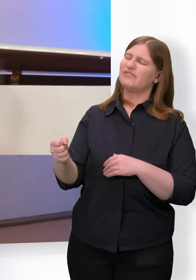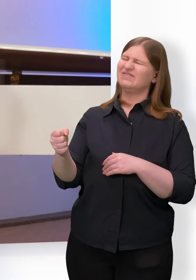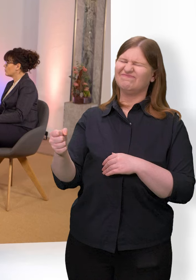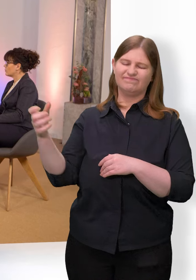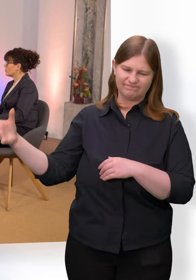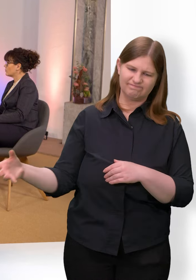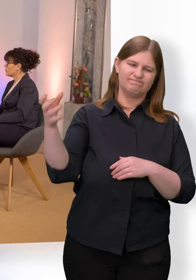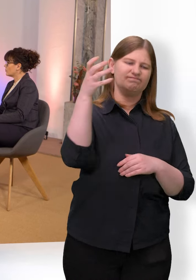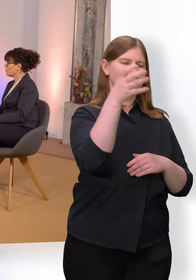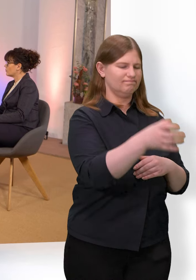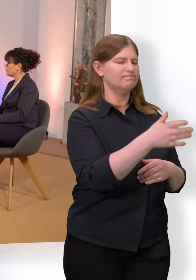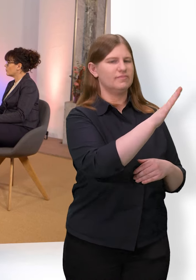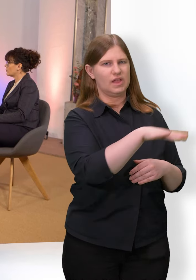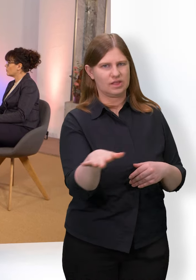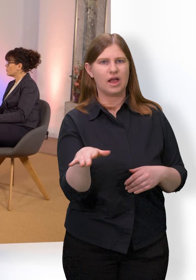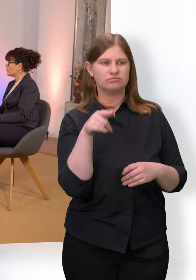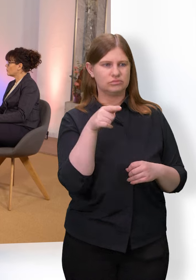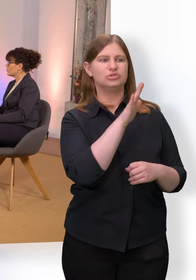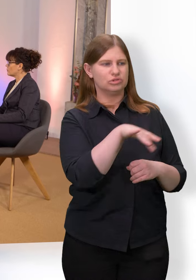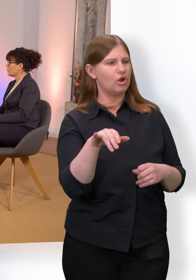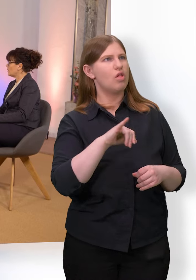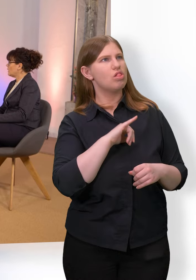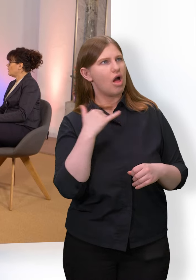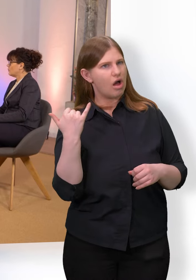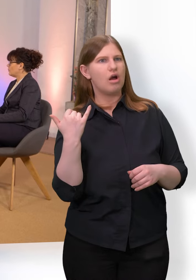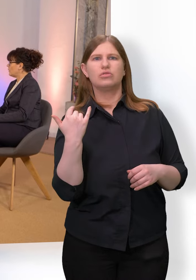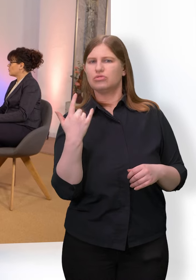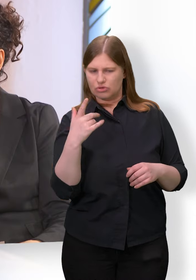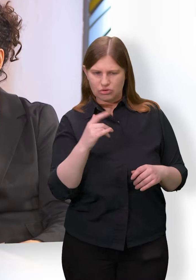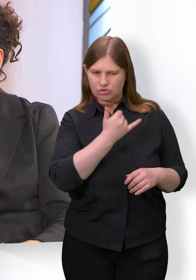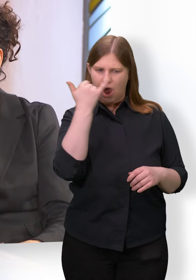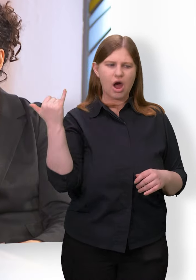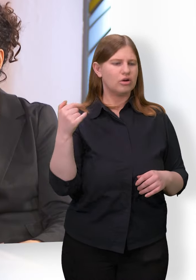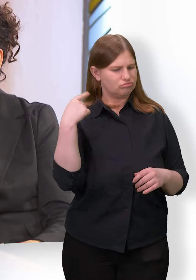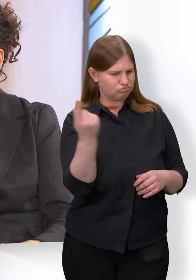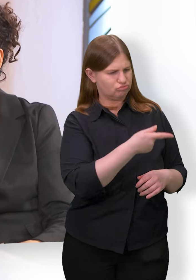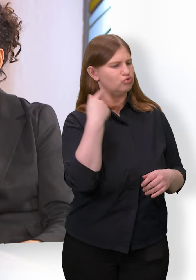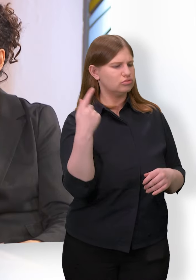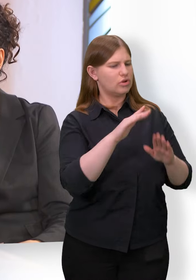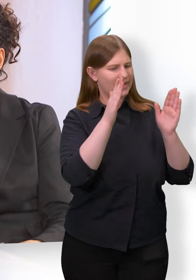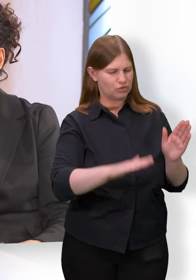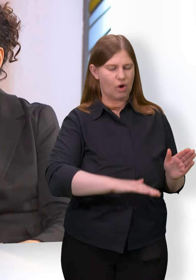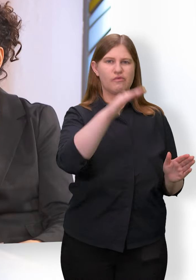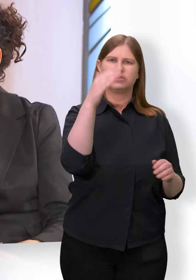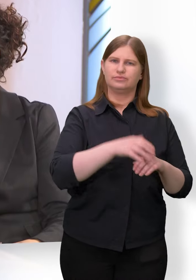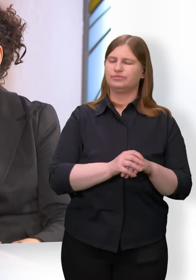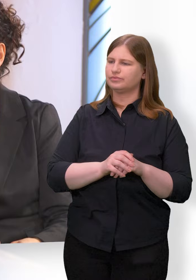Kinder wachsen dann teilweise auch über lange Jahre bei uns auf. Wie gestaltet sich dann das Leben in der, nennt man das dann